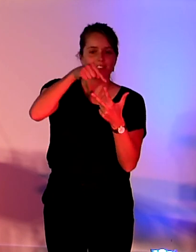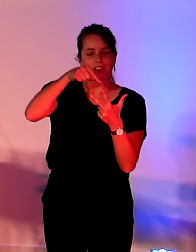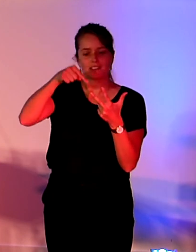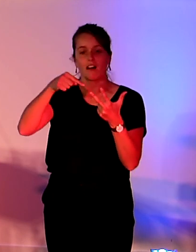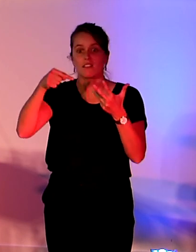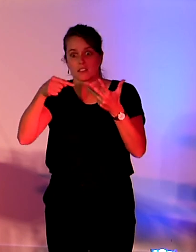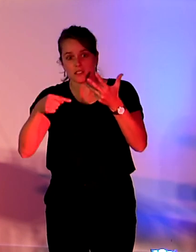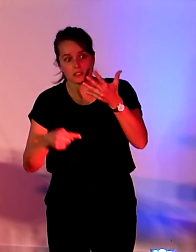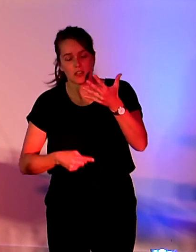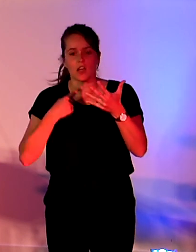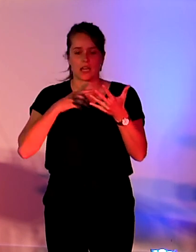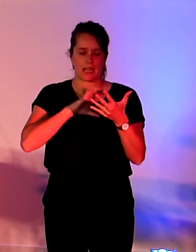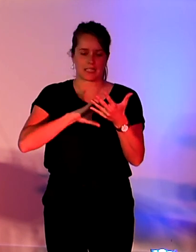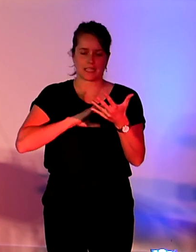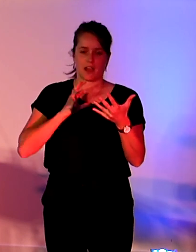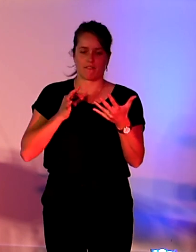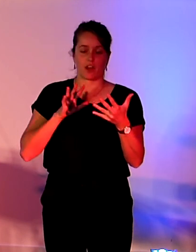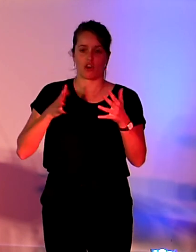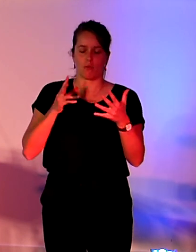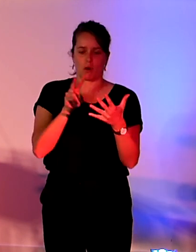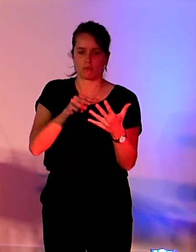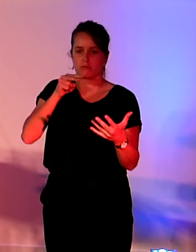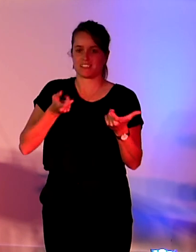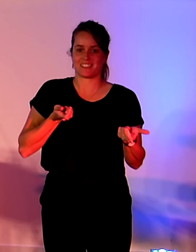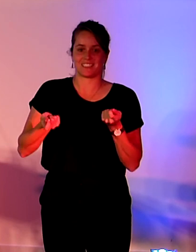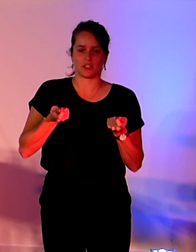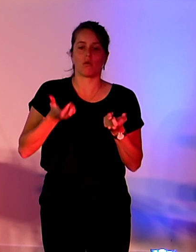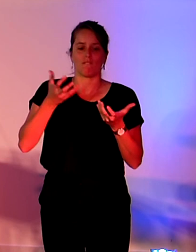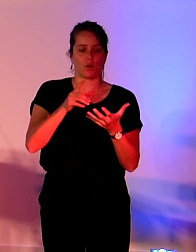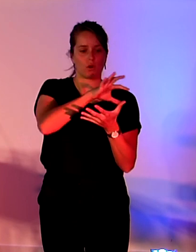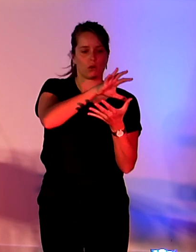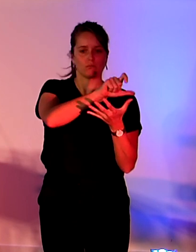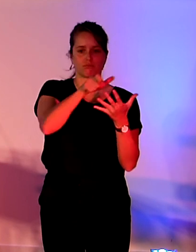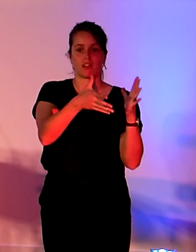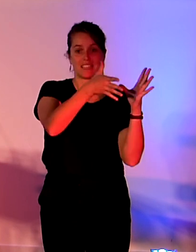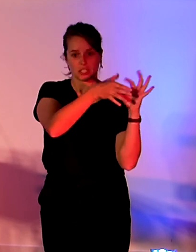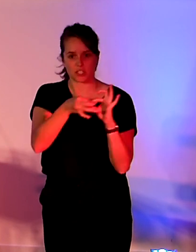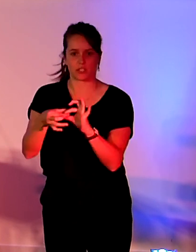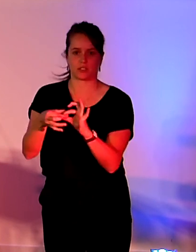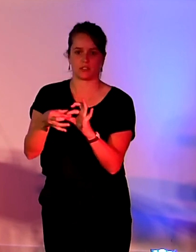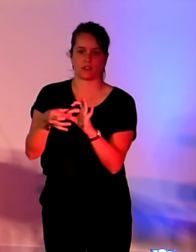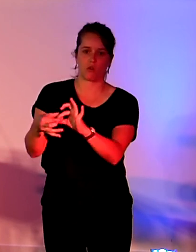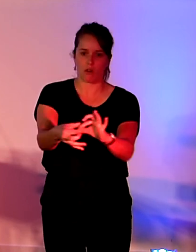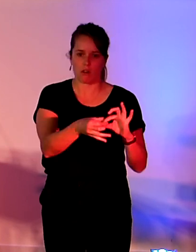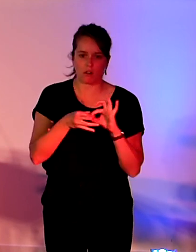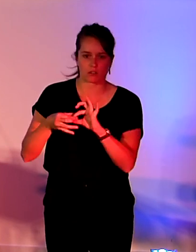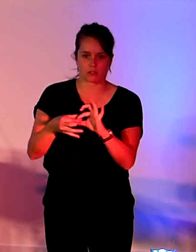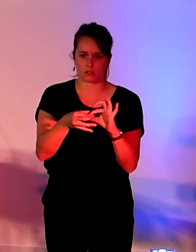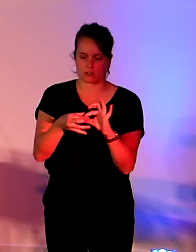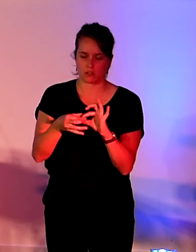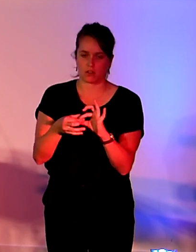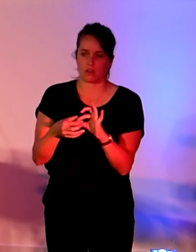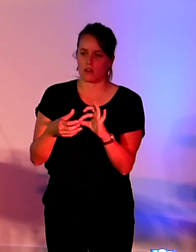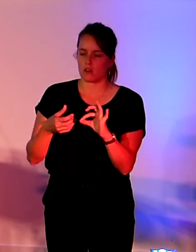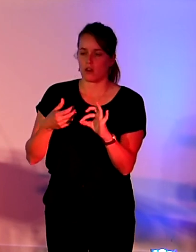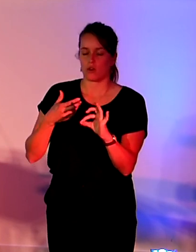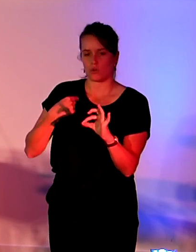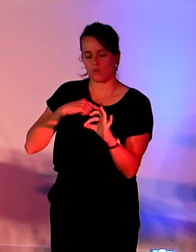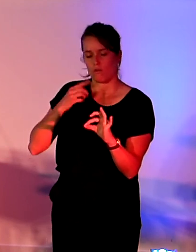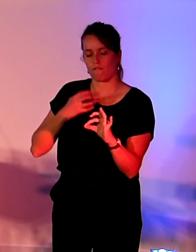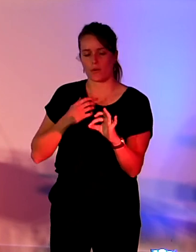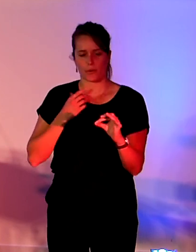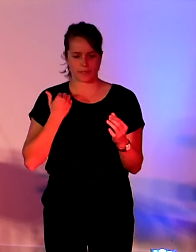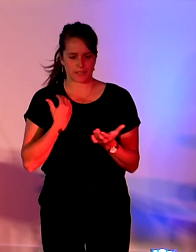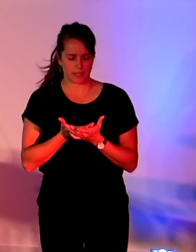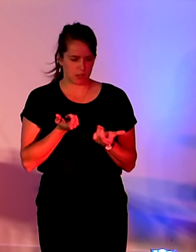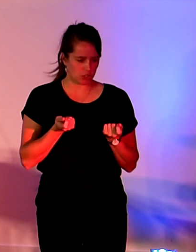gouvernance dans ces trois dispositifs. Et donc on vise une coordination qui nous permettra d'avoir un